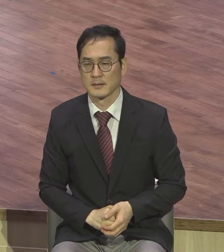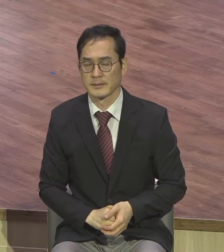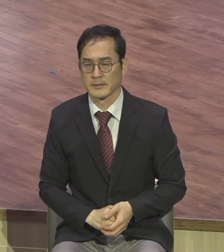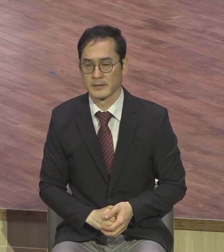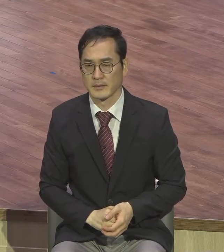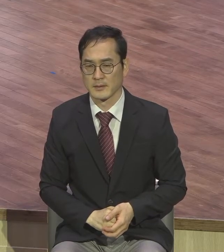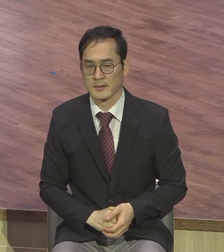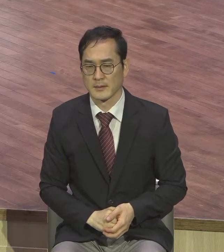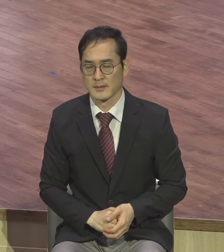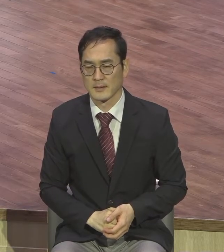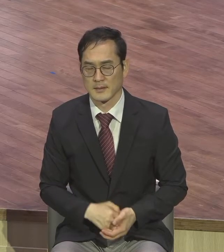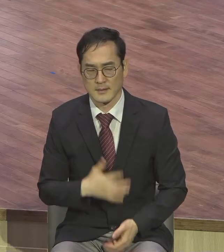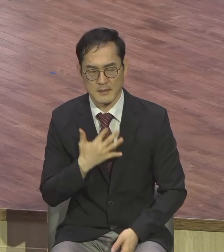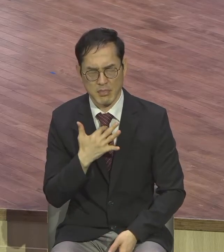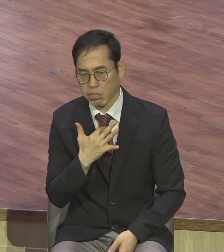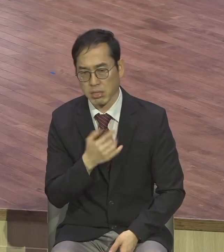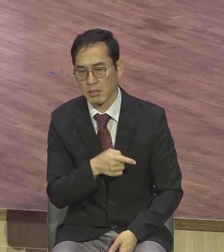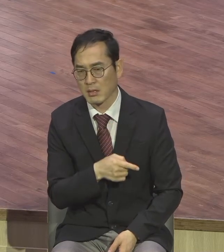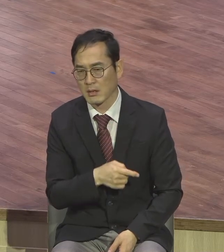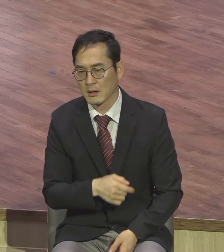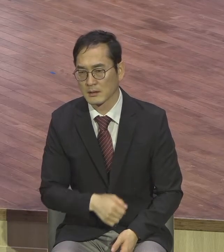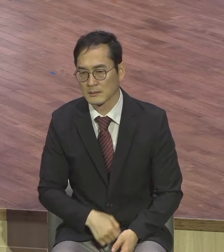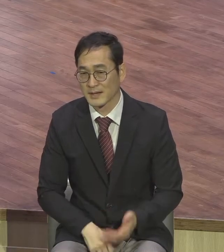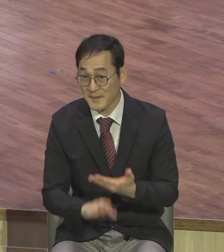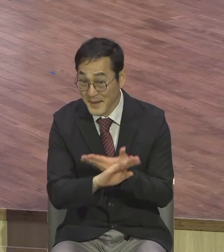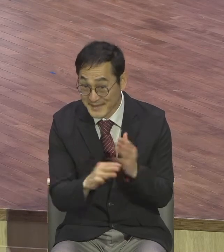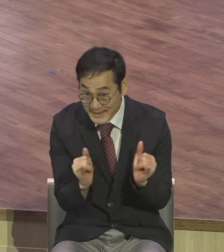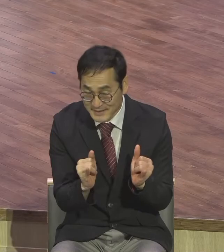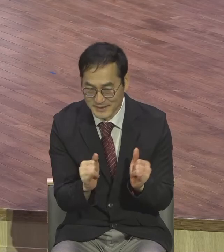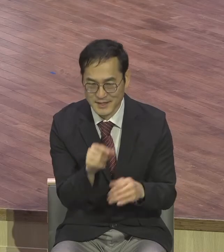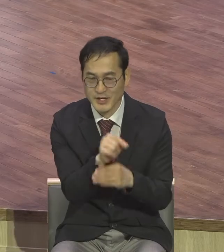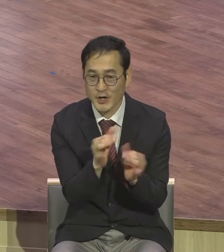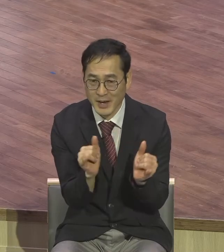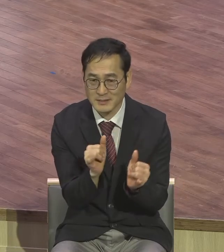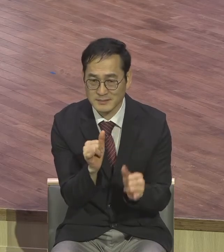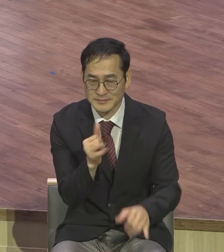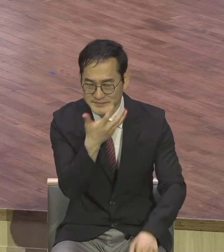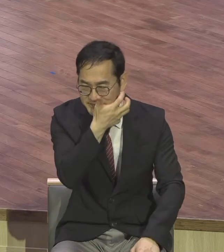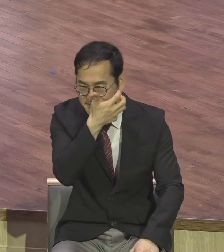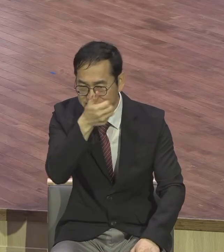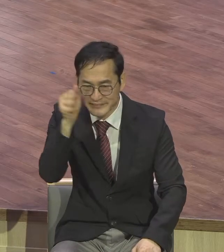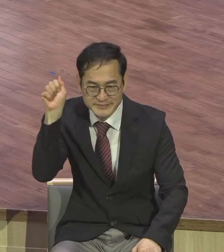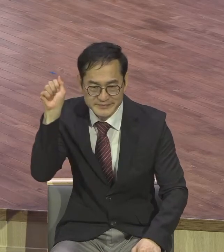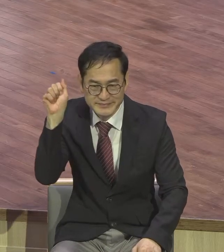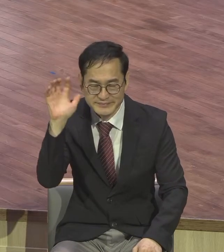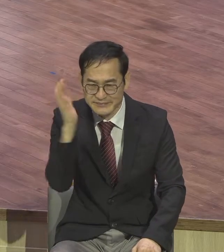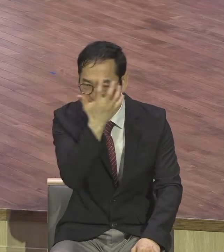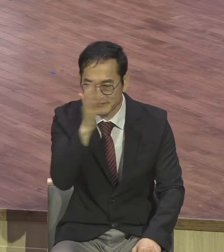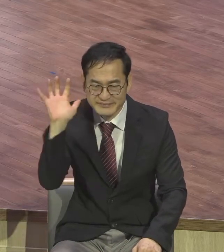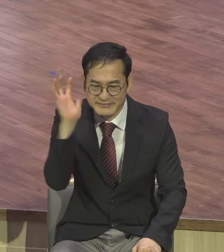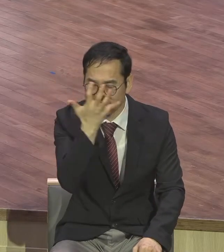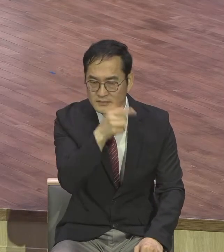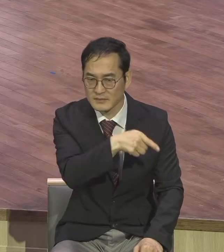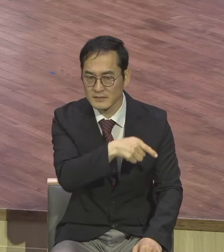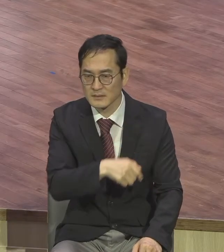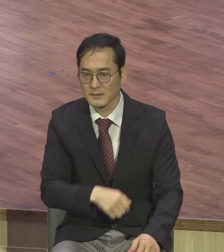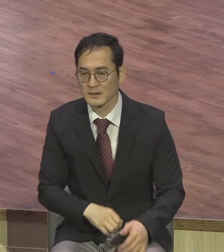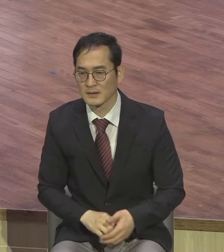바리새인들은 석유관들이 얼마나 위선적이었는지 본문 위에 보면 예수님께서 반복적으로 쭉 여러분